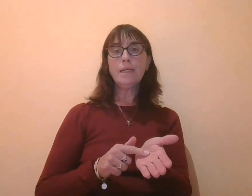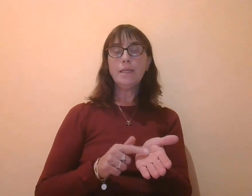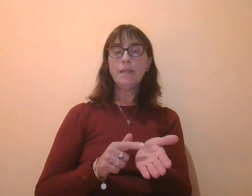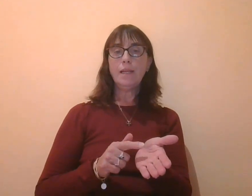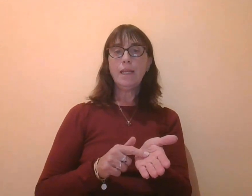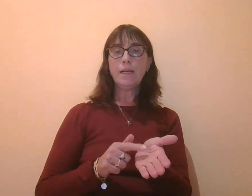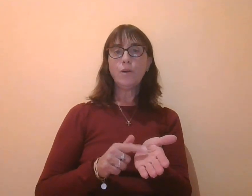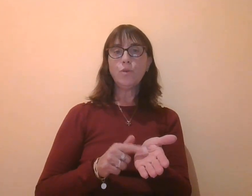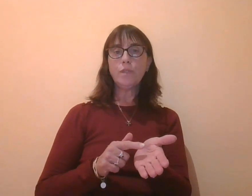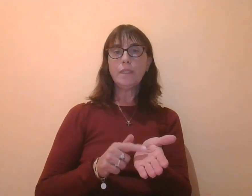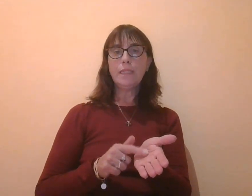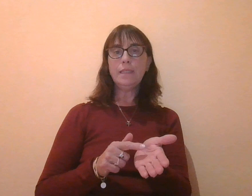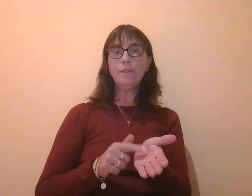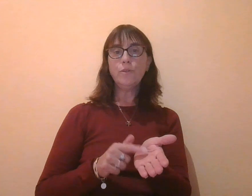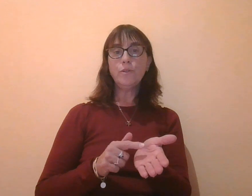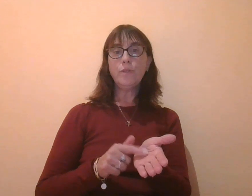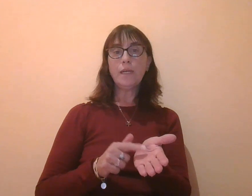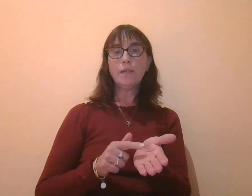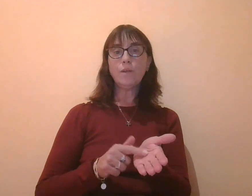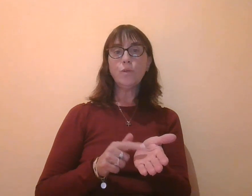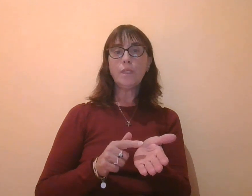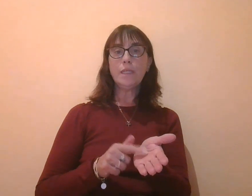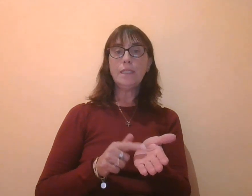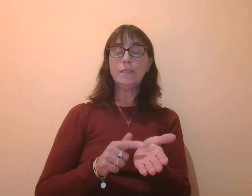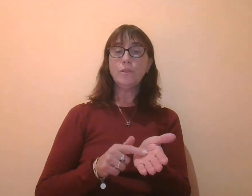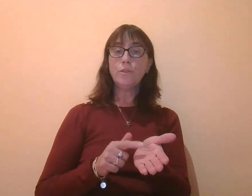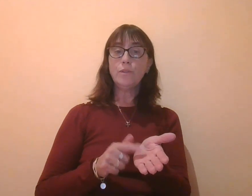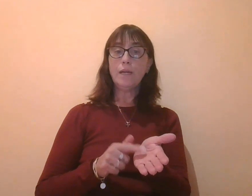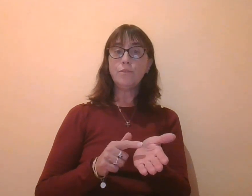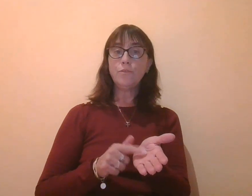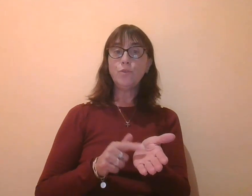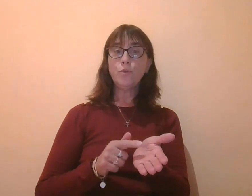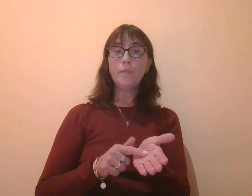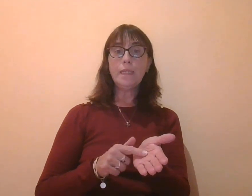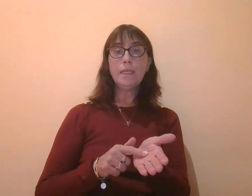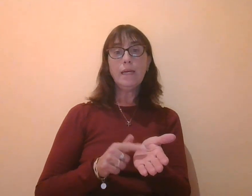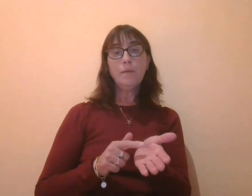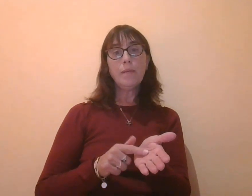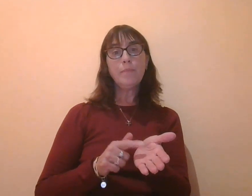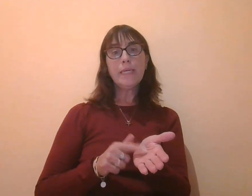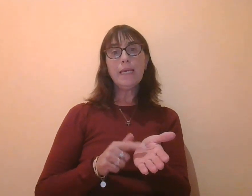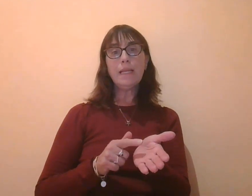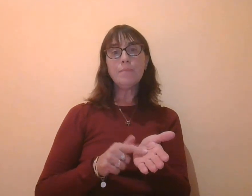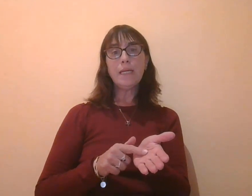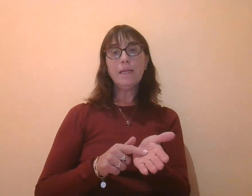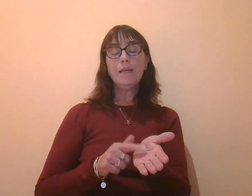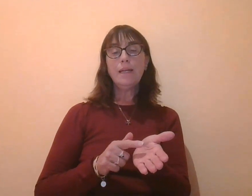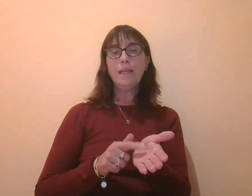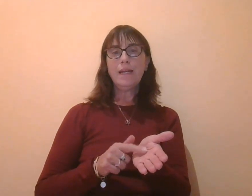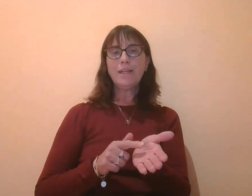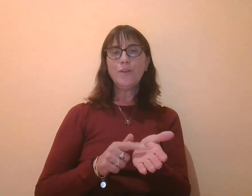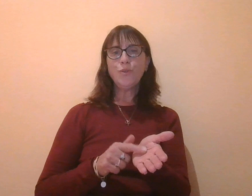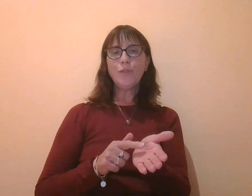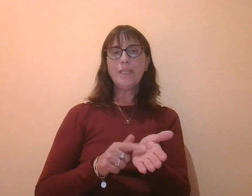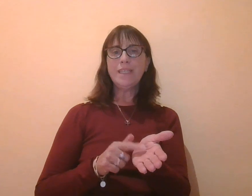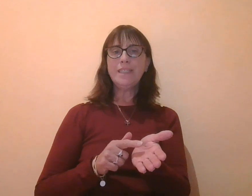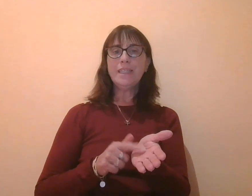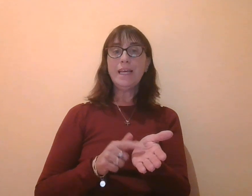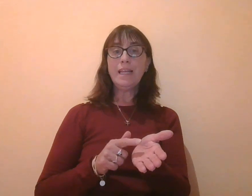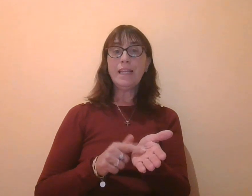la coquine la coquine la fourmi m'a piqué la main la coquine elle